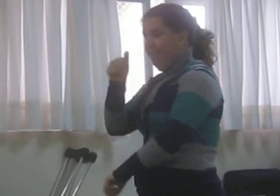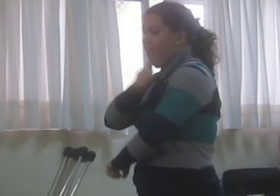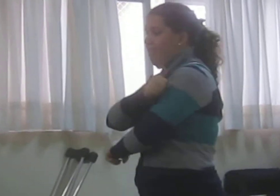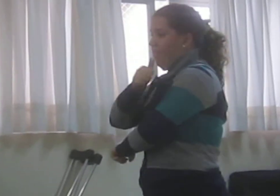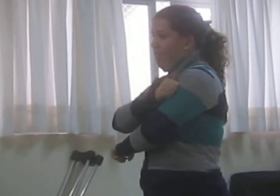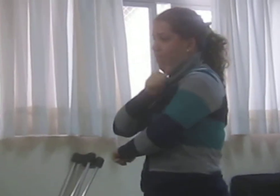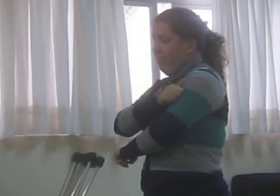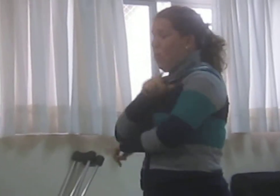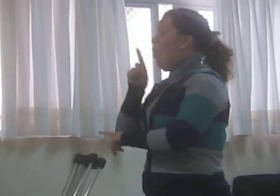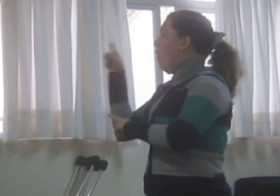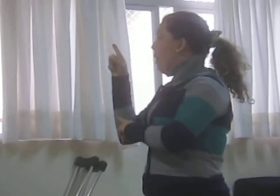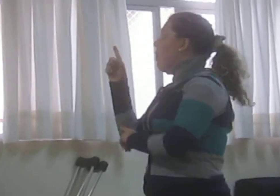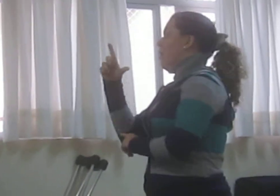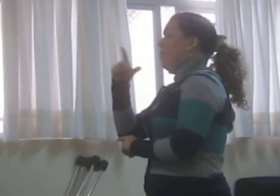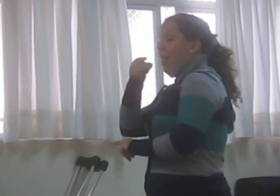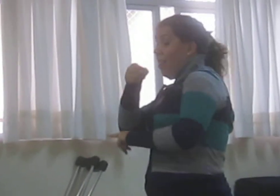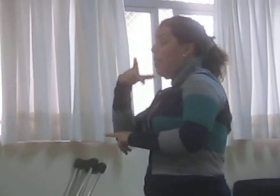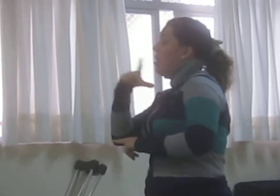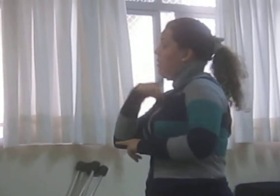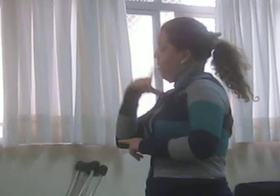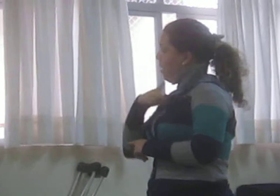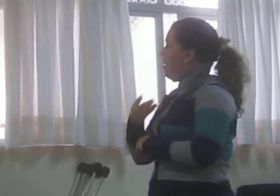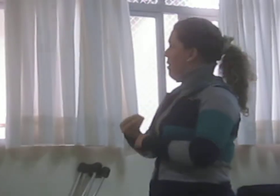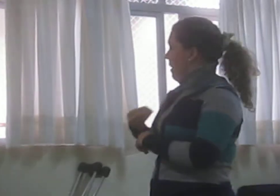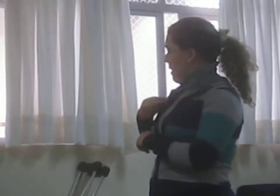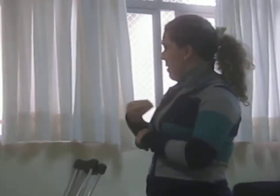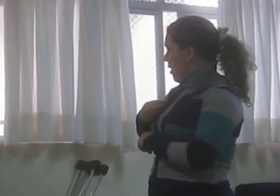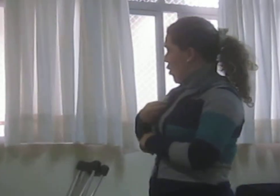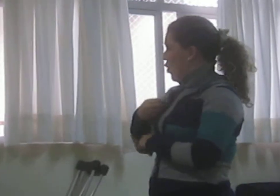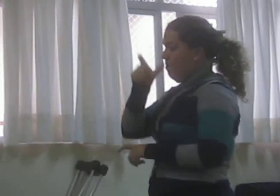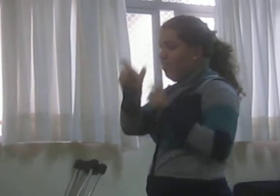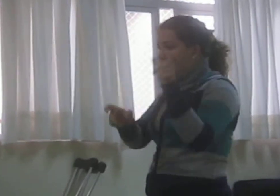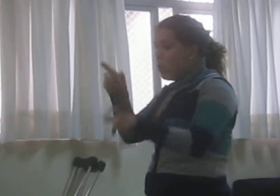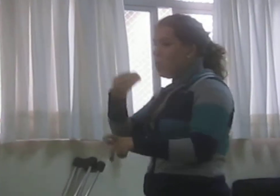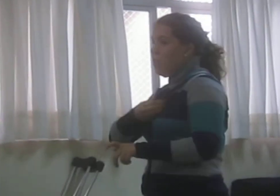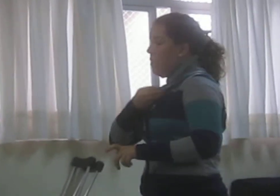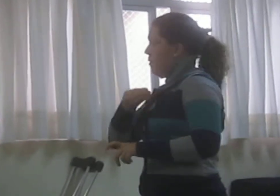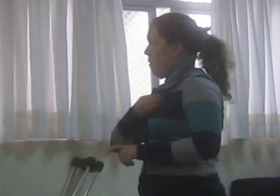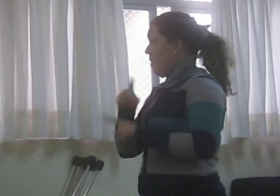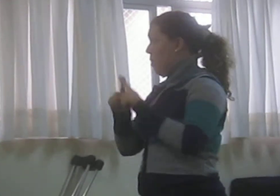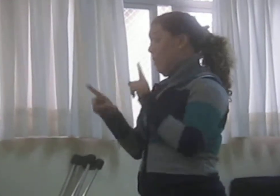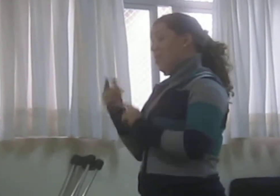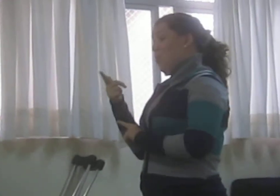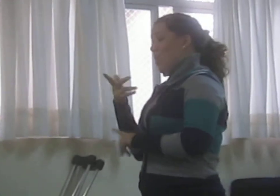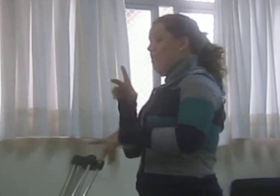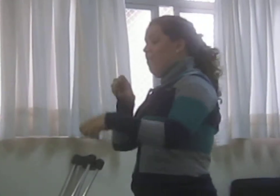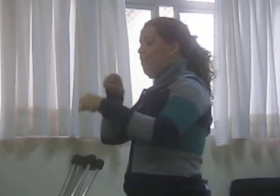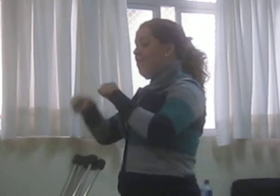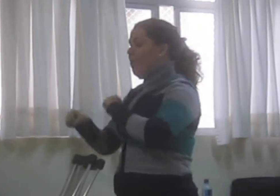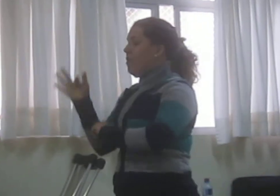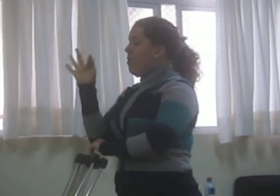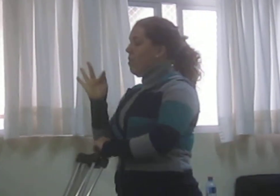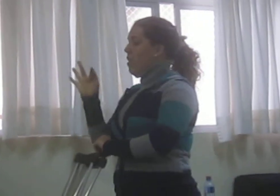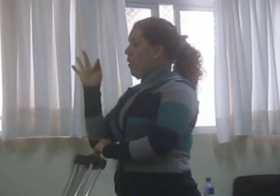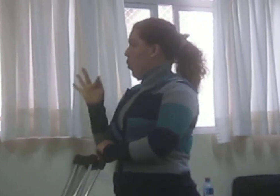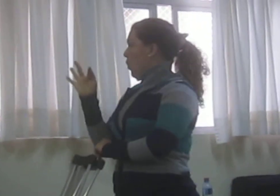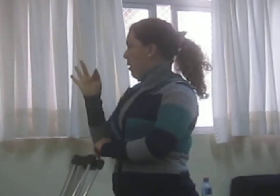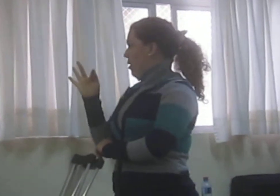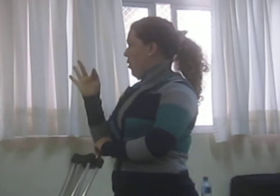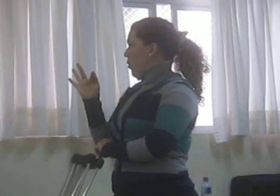e por isso que nós não temos a questão da faculdade, isso porque não cabe daí a nós, nós só encaminhamos, nós só continuamos. Eu